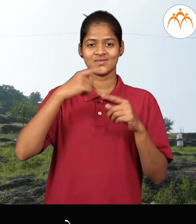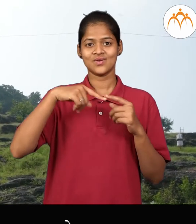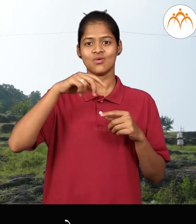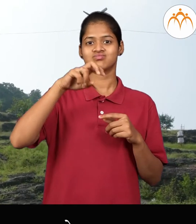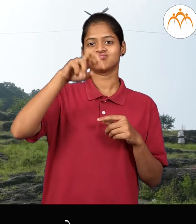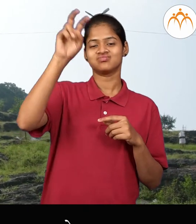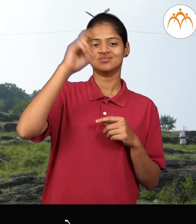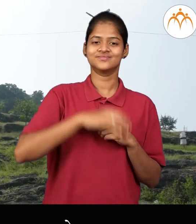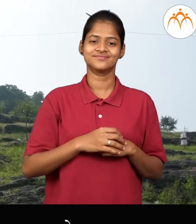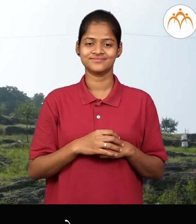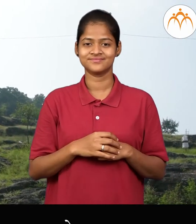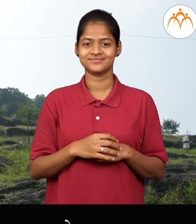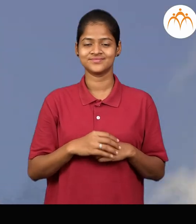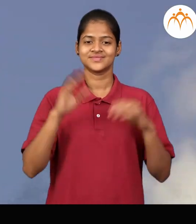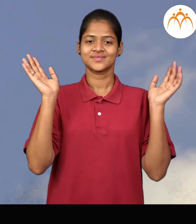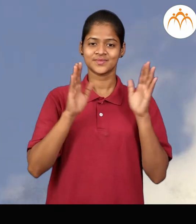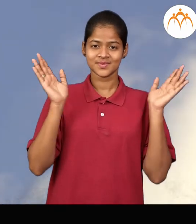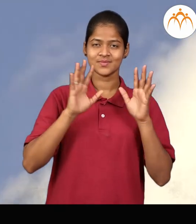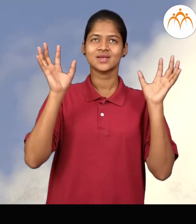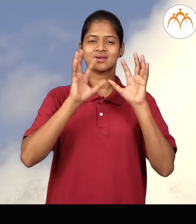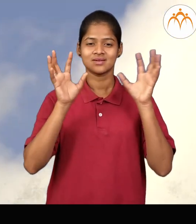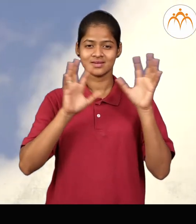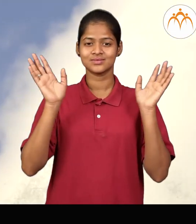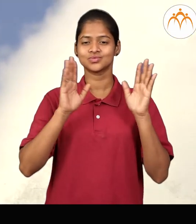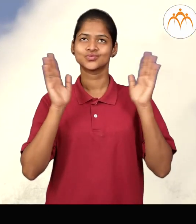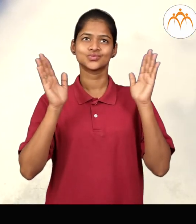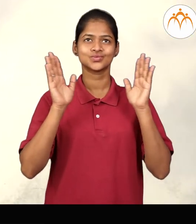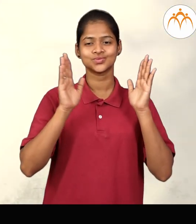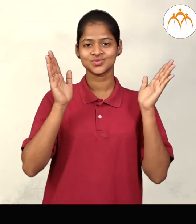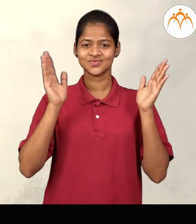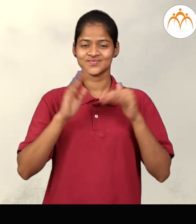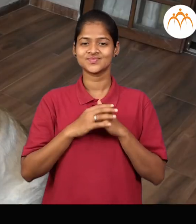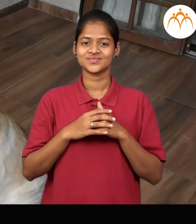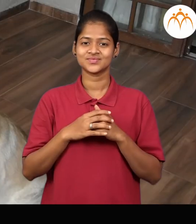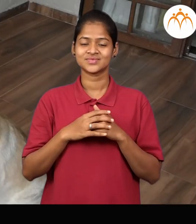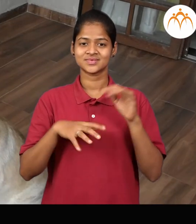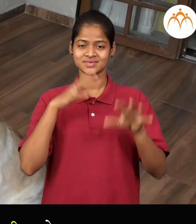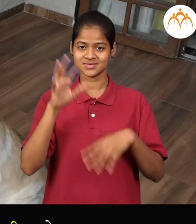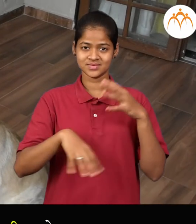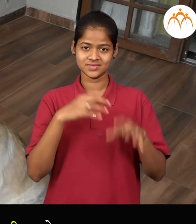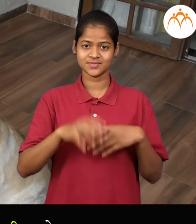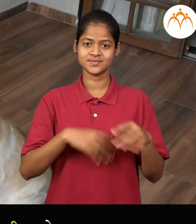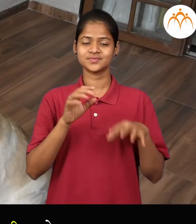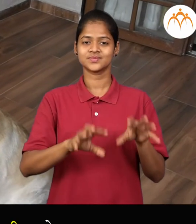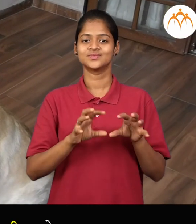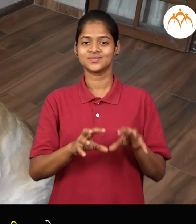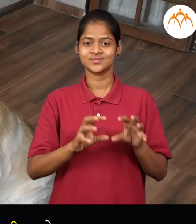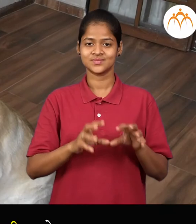टेकडी वर फिरायला जातो, पक्षी, पक्षी, आकाशात उड़तात, प्राणी, कुत्रा, हा पालीव